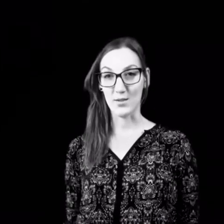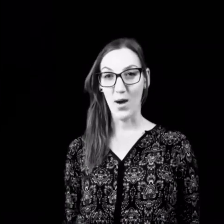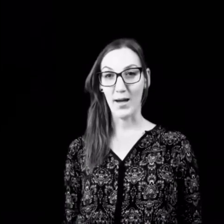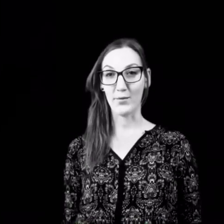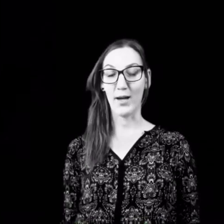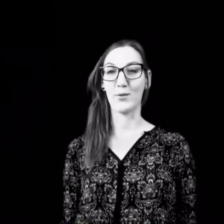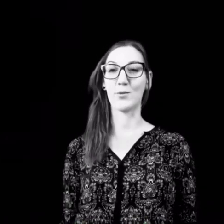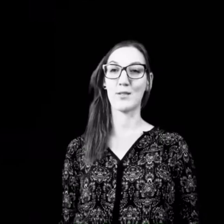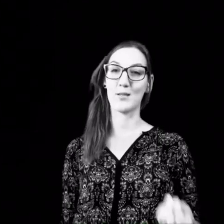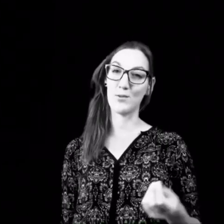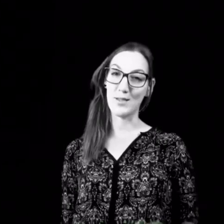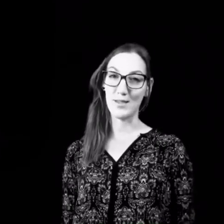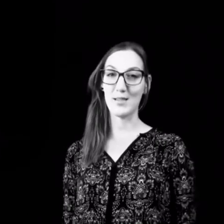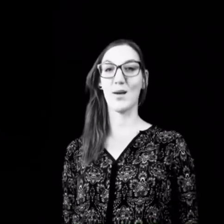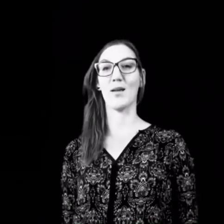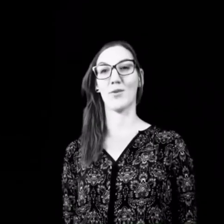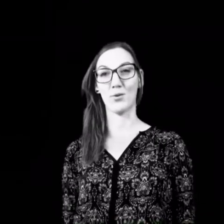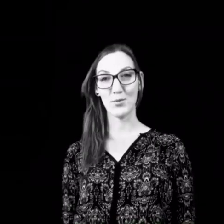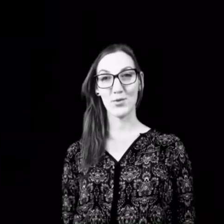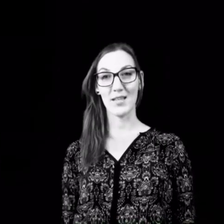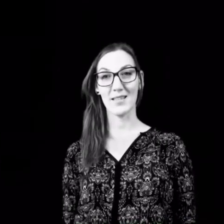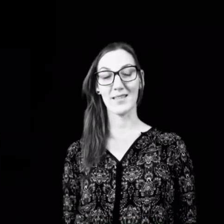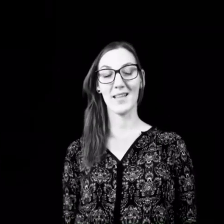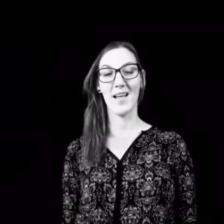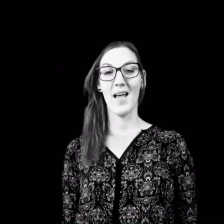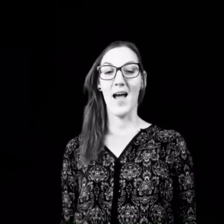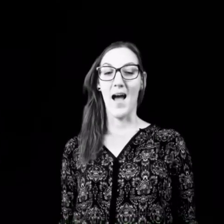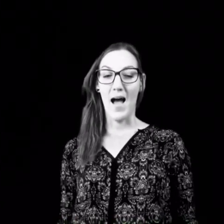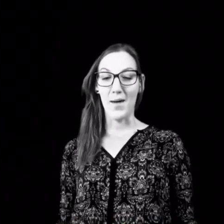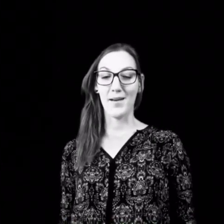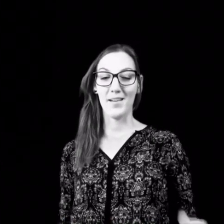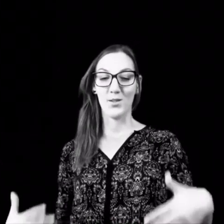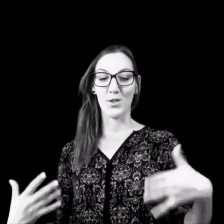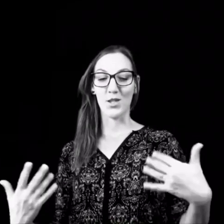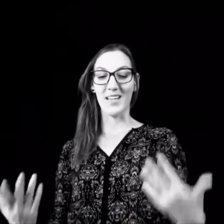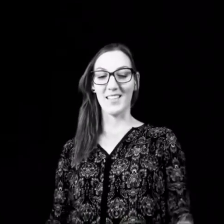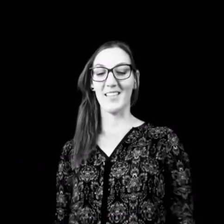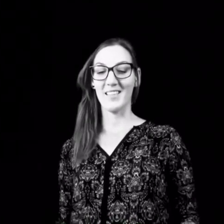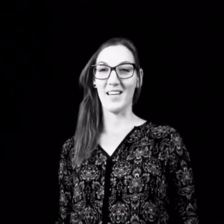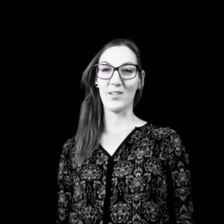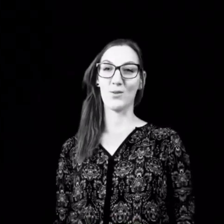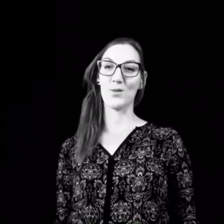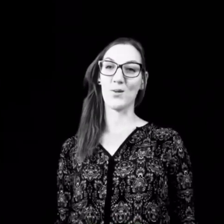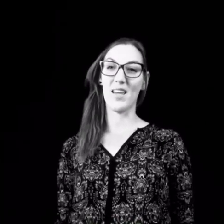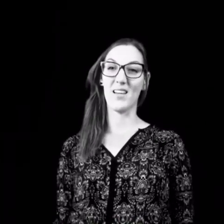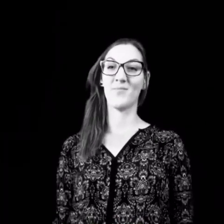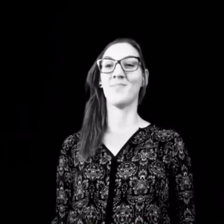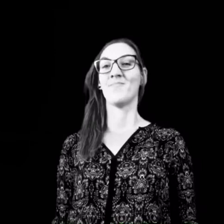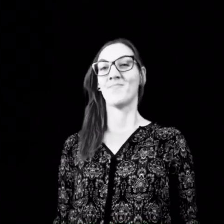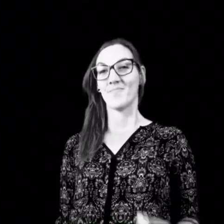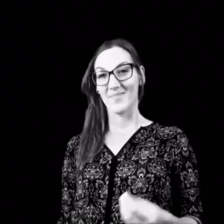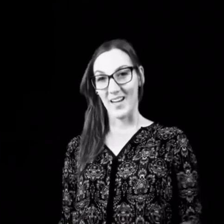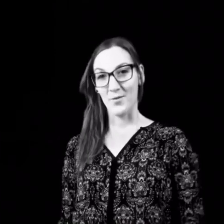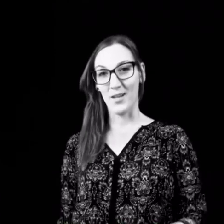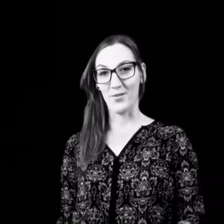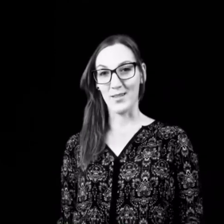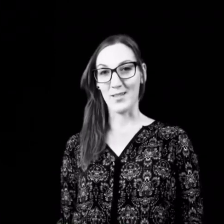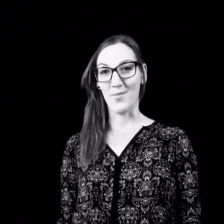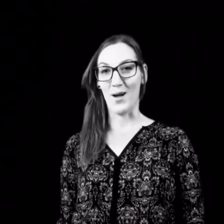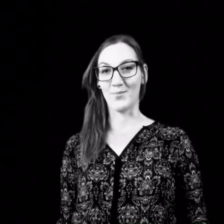so einfach an und ist natürlich nicht so einfach umzusetzen, aber Schritte in die Richtung zu gehen, kann auf jeden Fall Sinn machen.